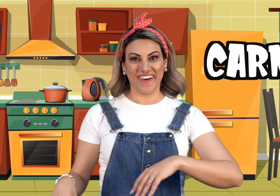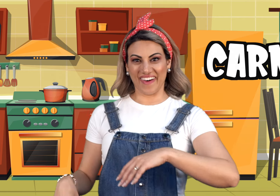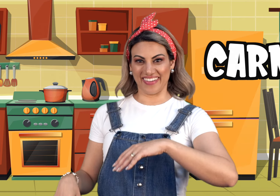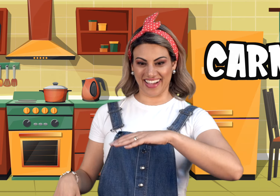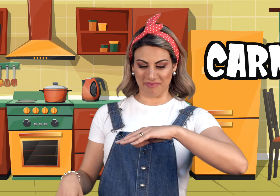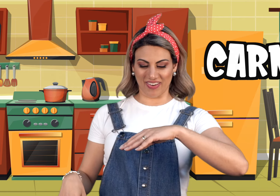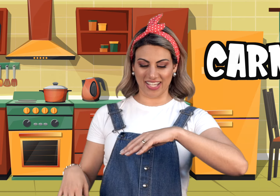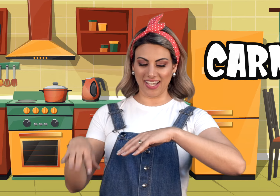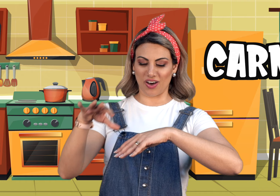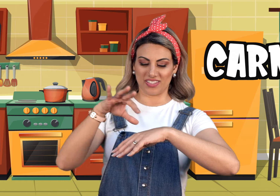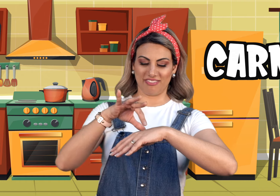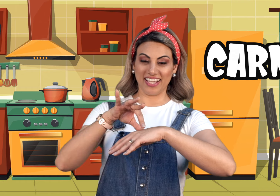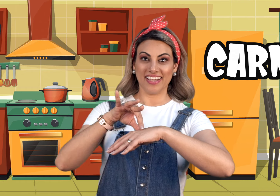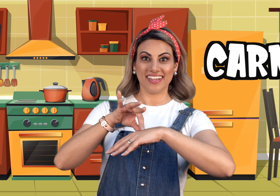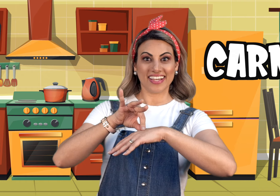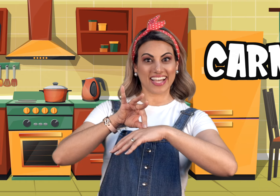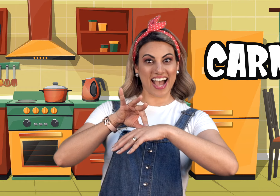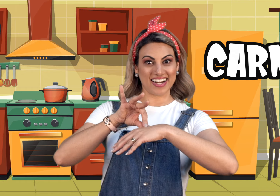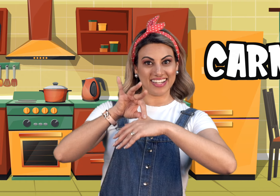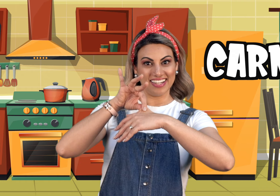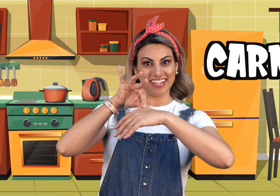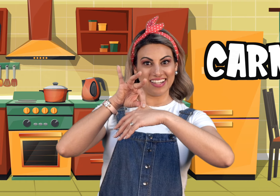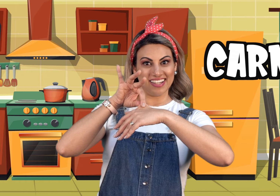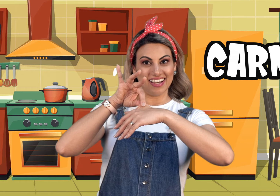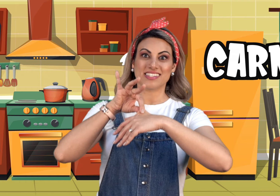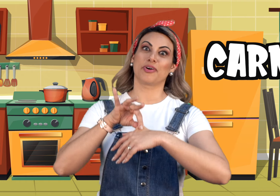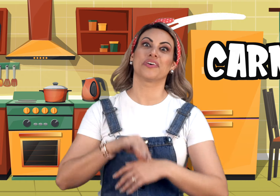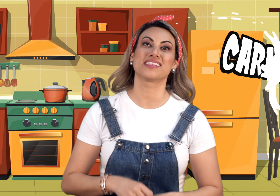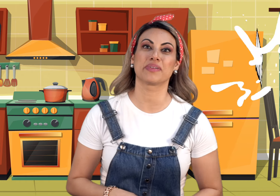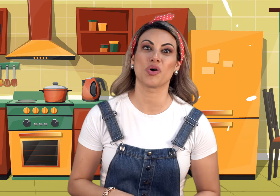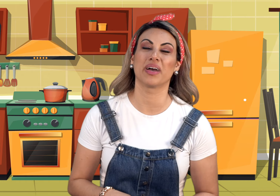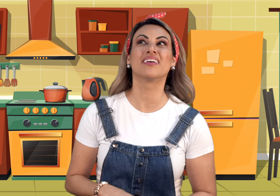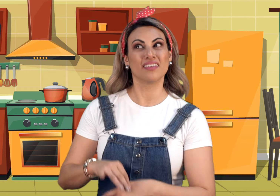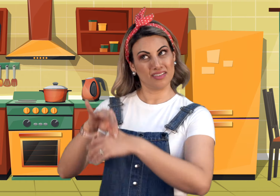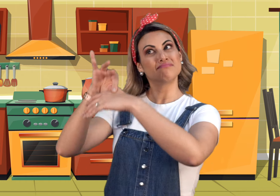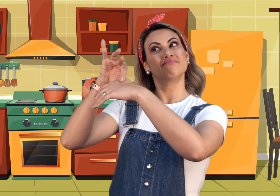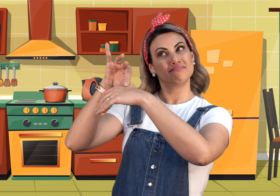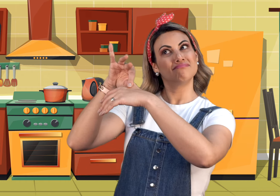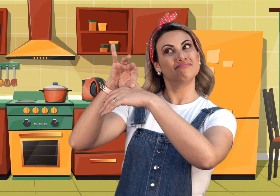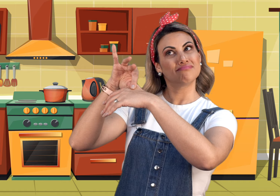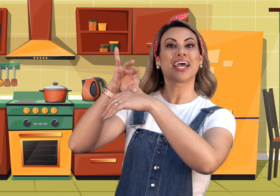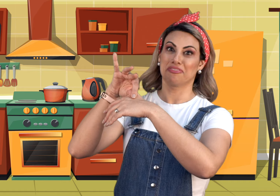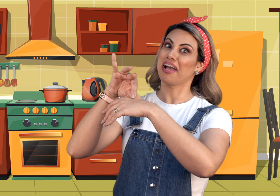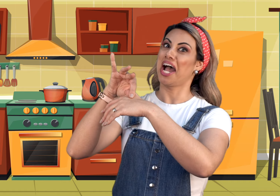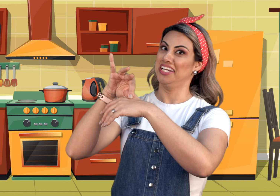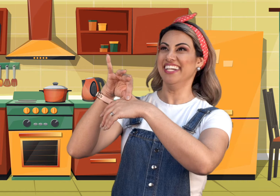Ó, tá a mão aqui, a outra vem. Carne. Você pode falar assim pra sua mãe. Quero carne.